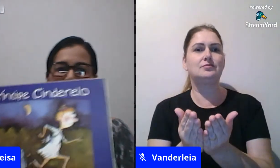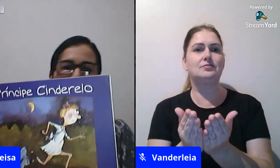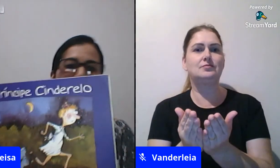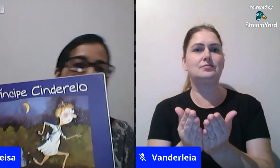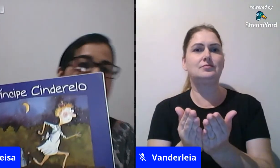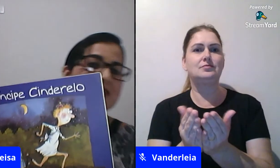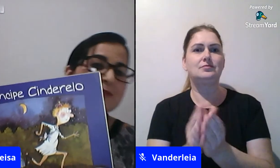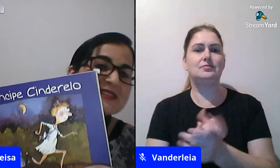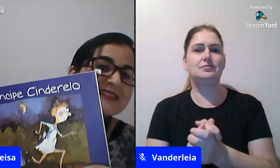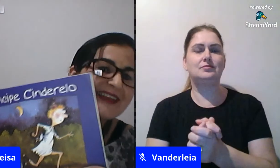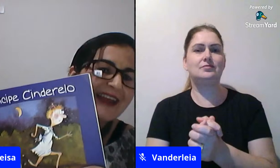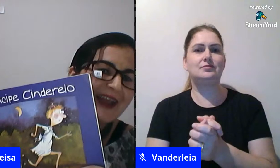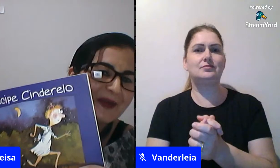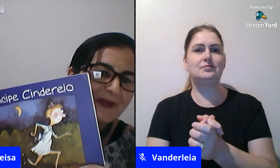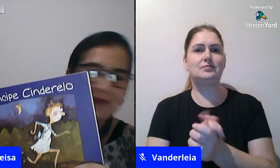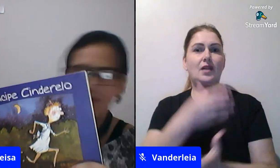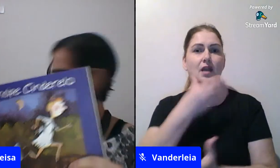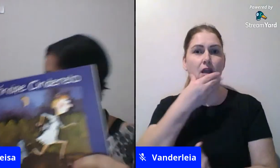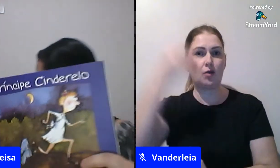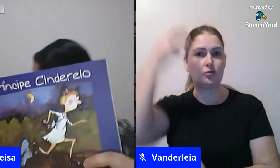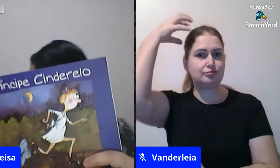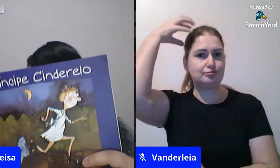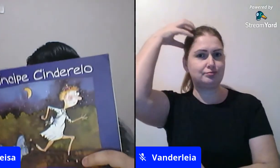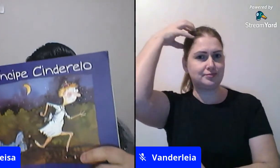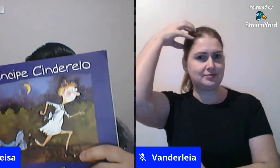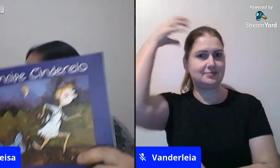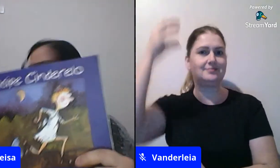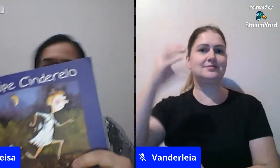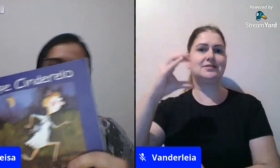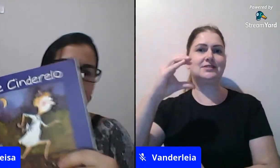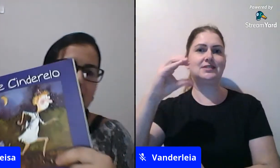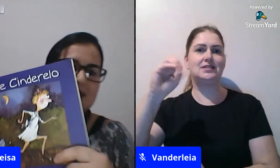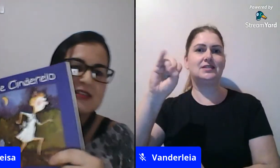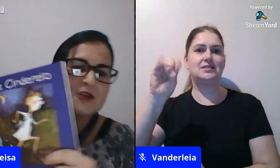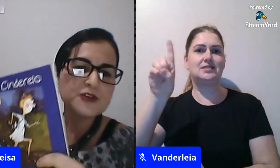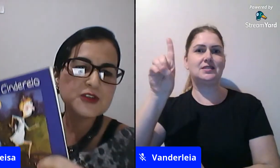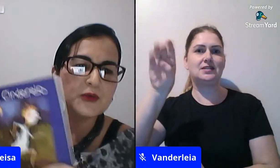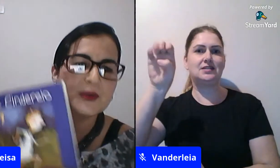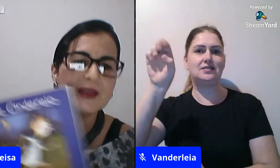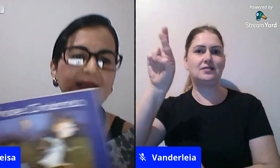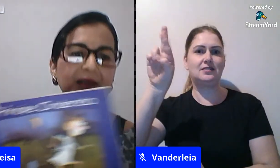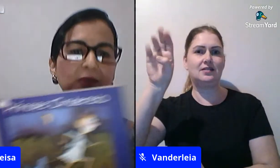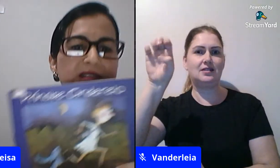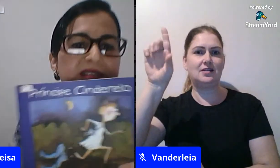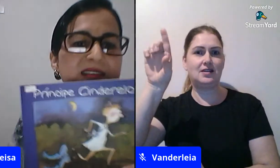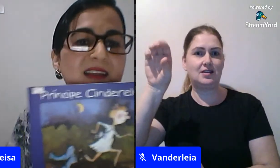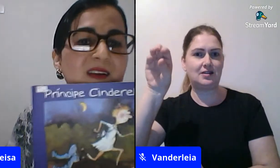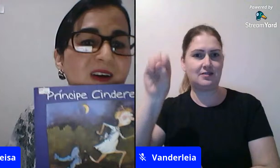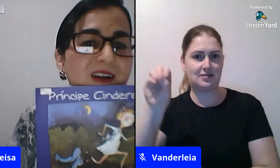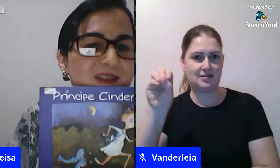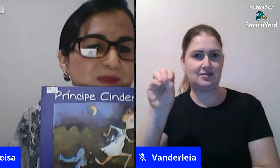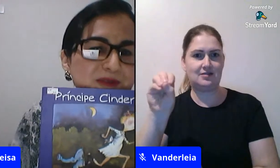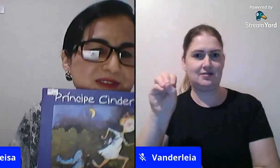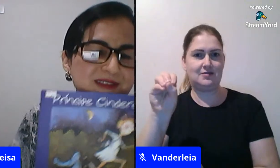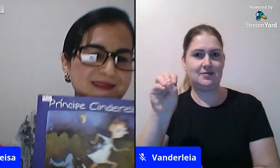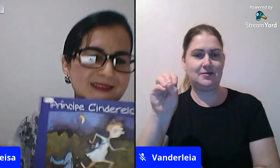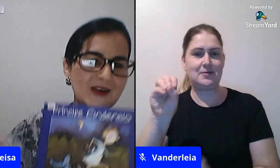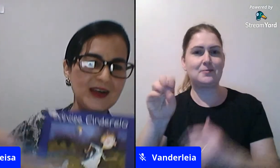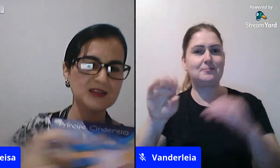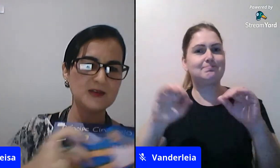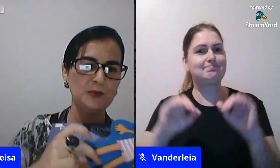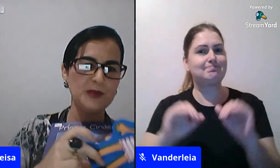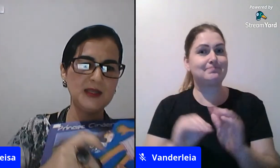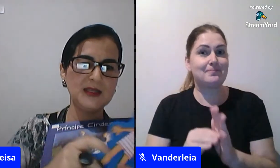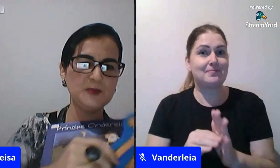é o Príncipe Cinderelo é uma história pra desconstruir os estereótipos